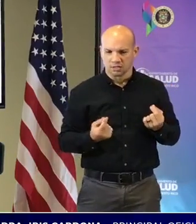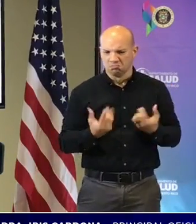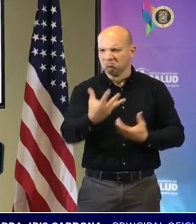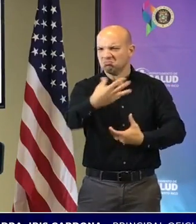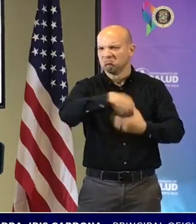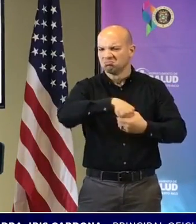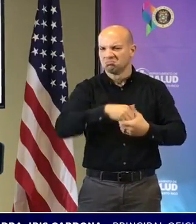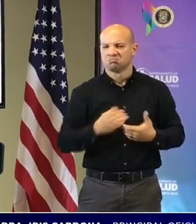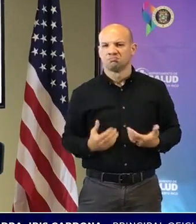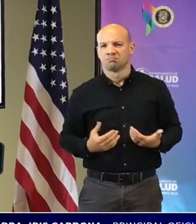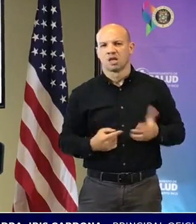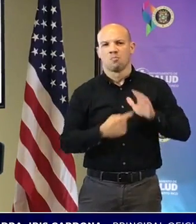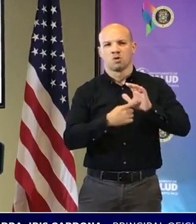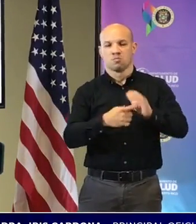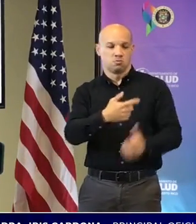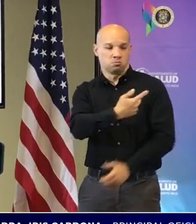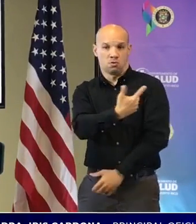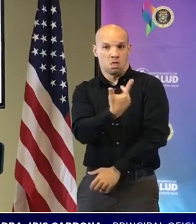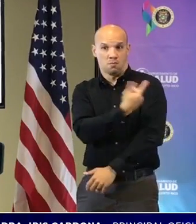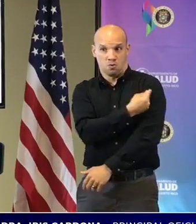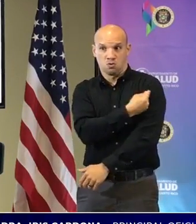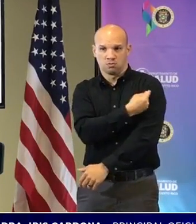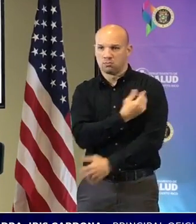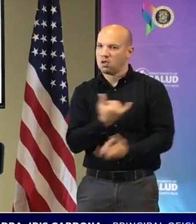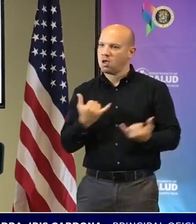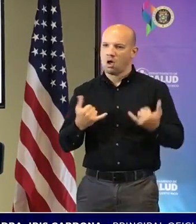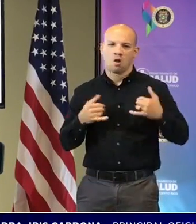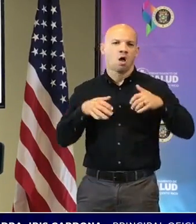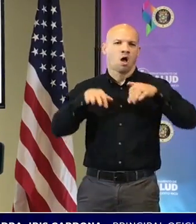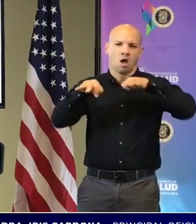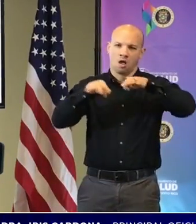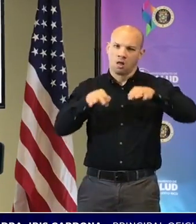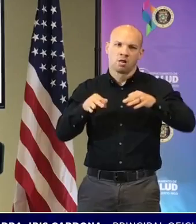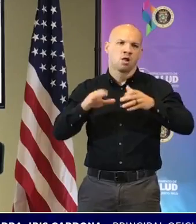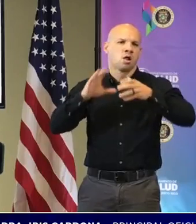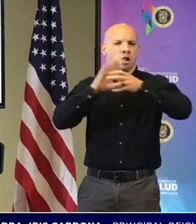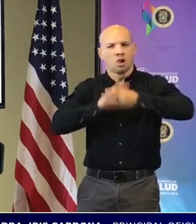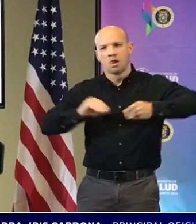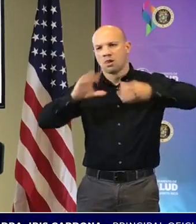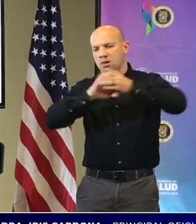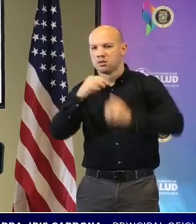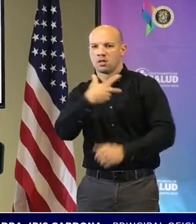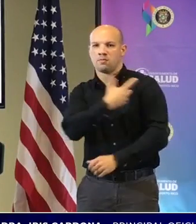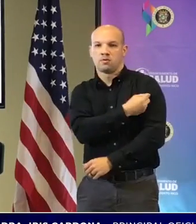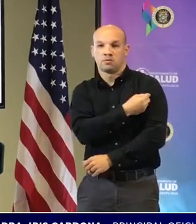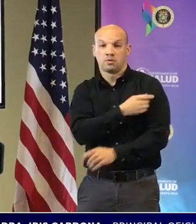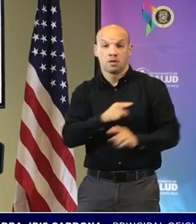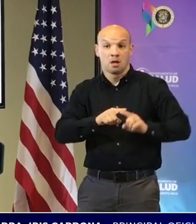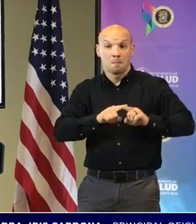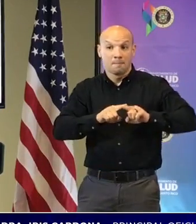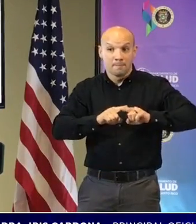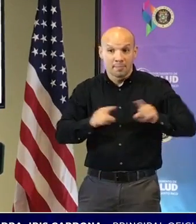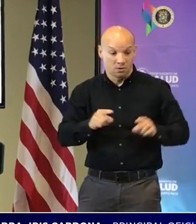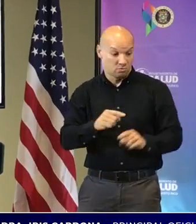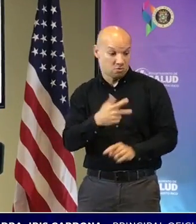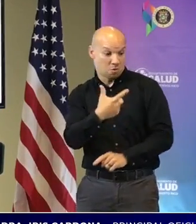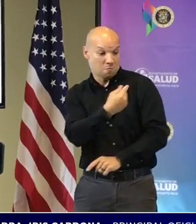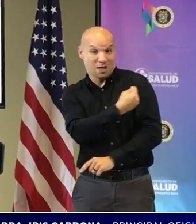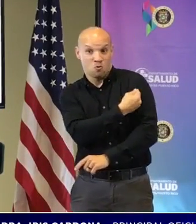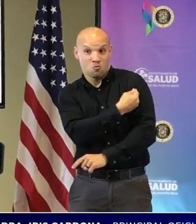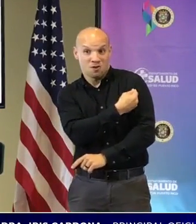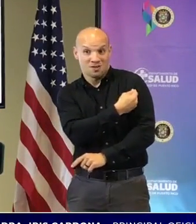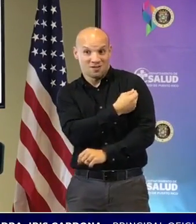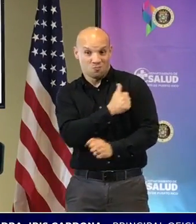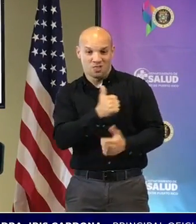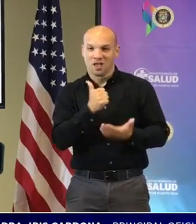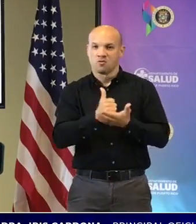les pongo el ejemplo de las vacunas. Ahora hablamos mucho de la vacuna de COVID pero hay 17 enfermedades prevenidas por vacuna y el Departamento de Salud